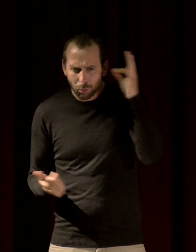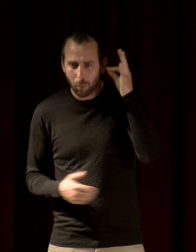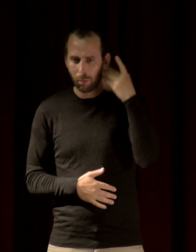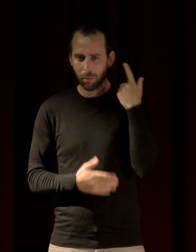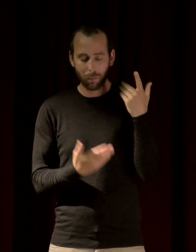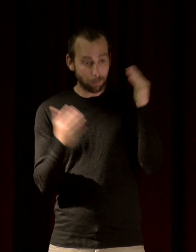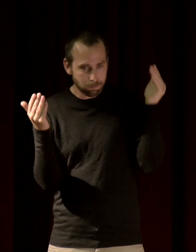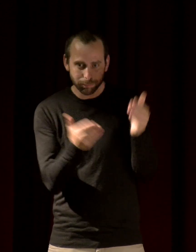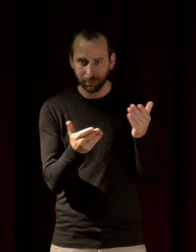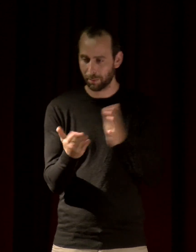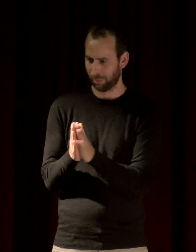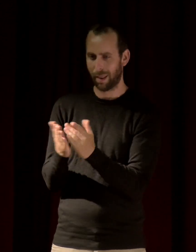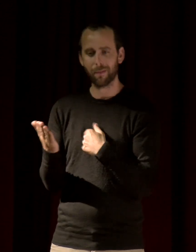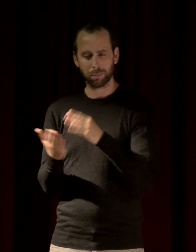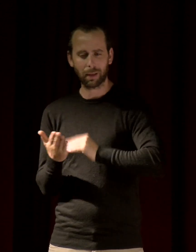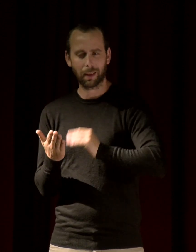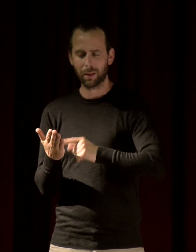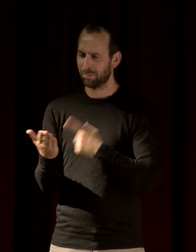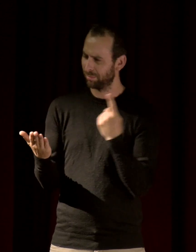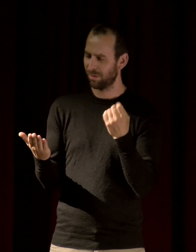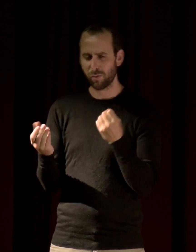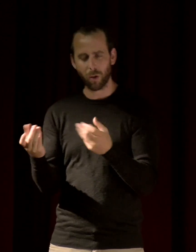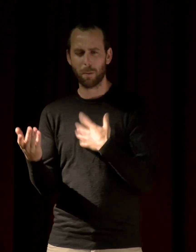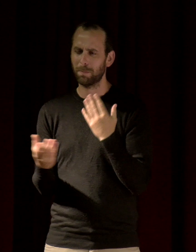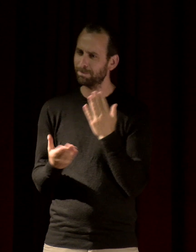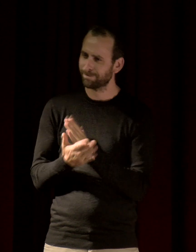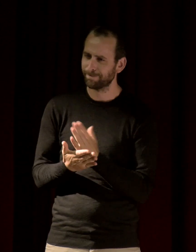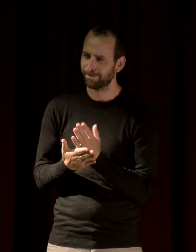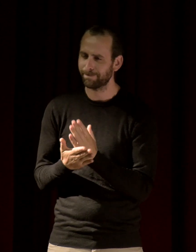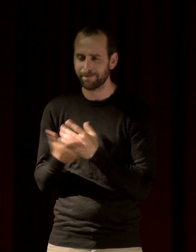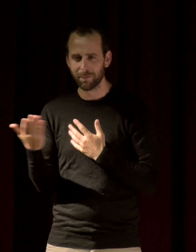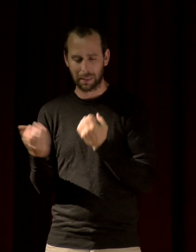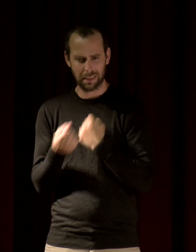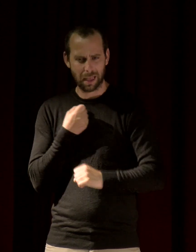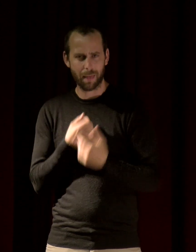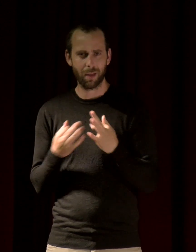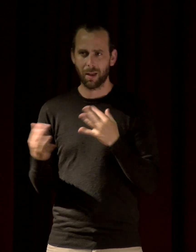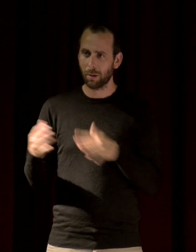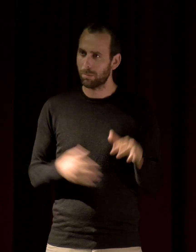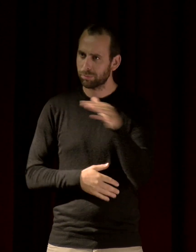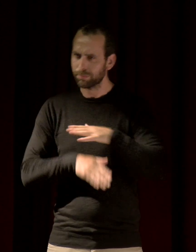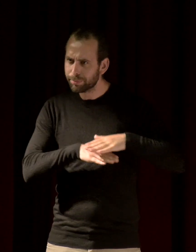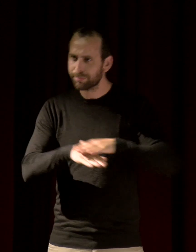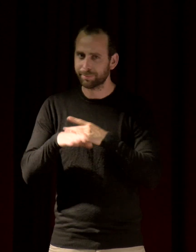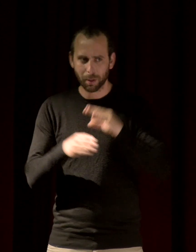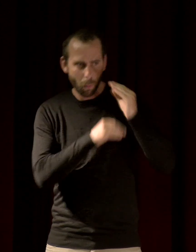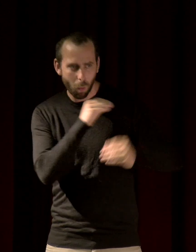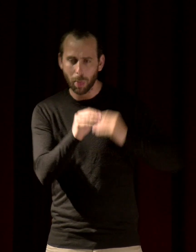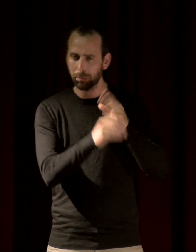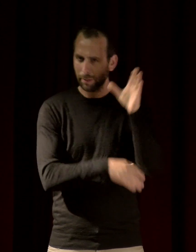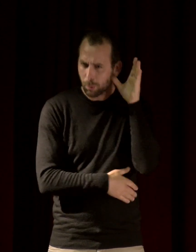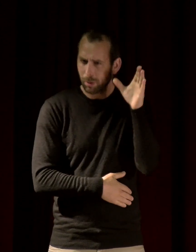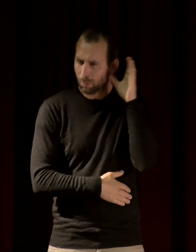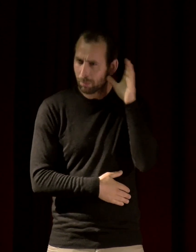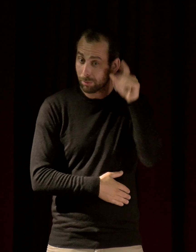la question et j'étais parfois gêné en fait de dire qu'il faut écouter notre monde tout en sachant que certains d'entre nous